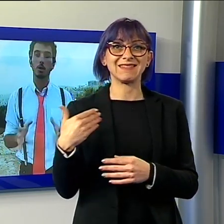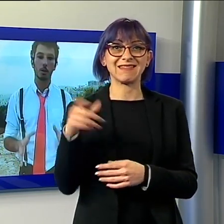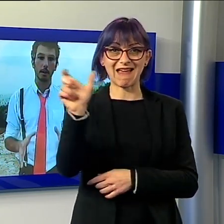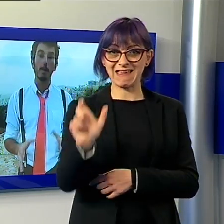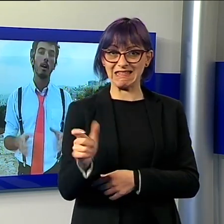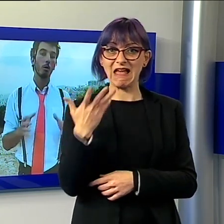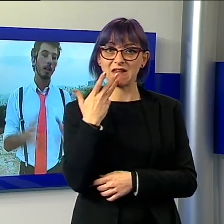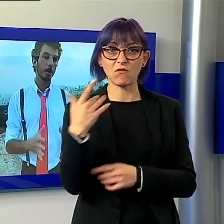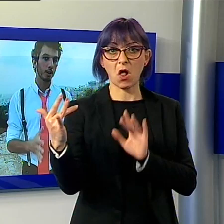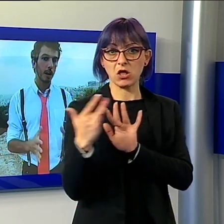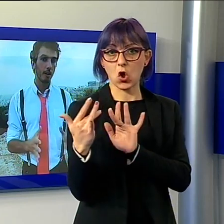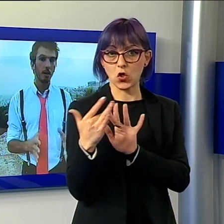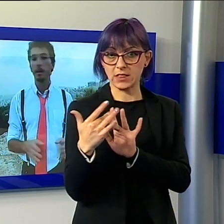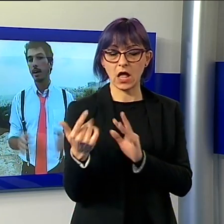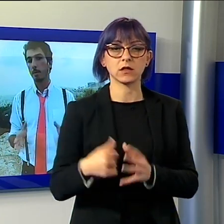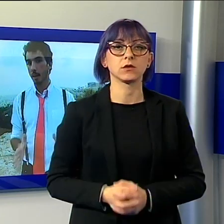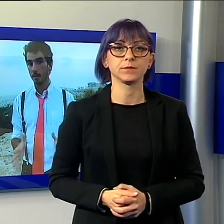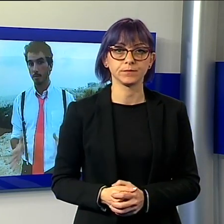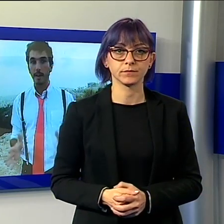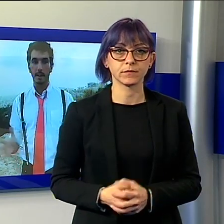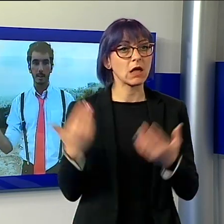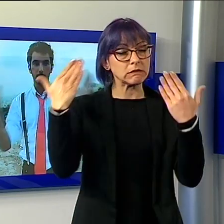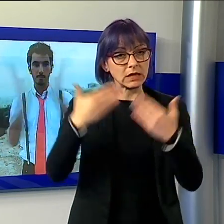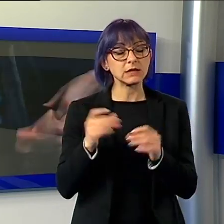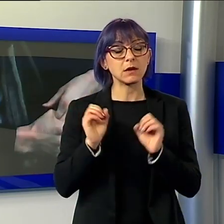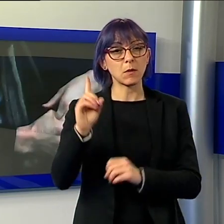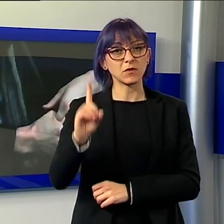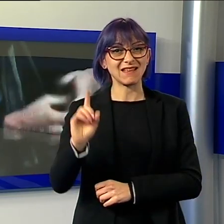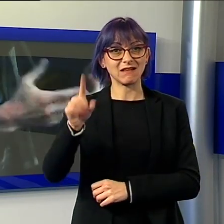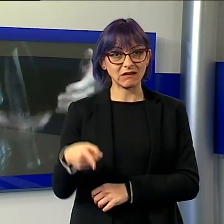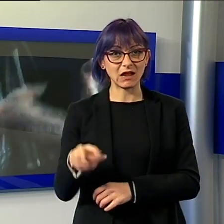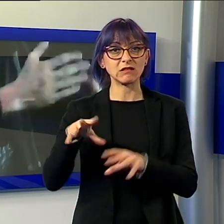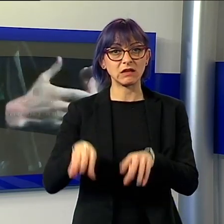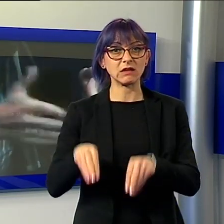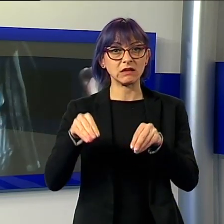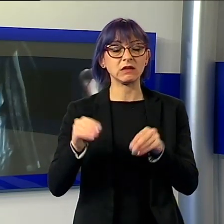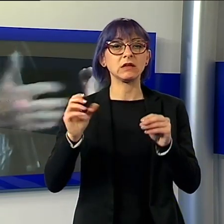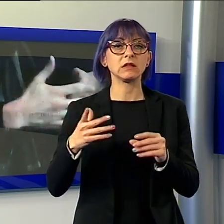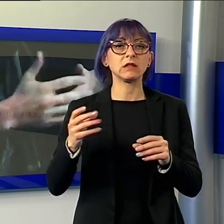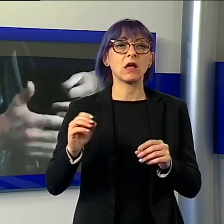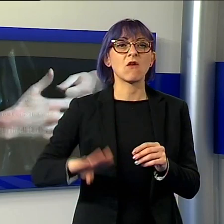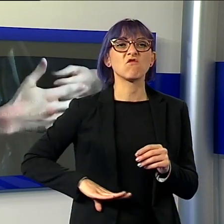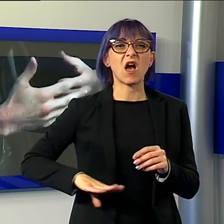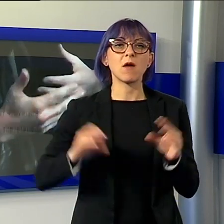entrerò in sciopero della fame, ha concluso Del Grande, e invito tutti a mobilitarsi per chiedere che vengano rispettati i miei diritti.